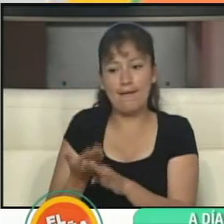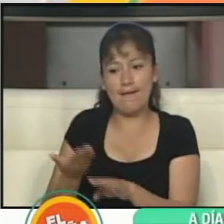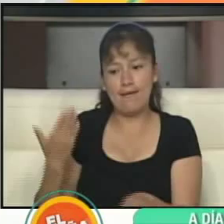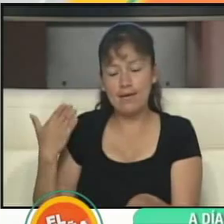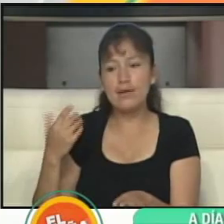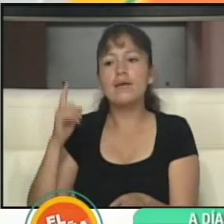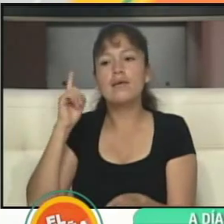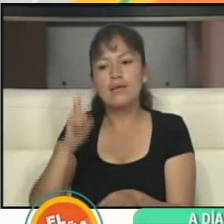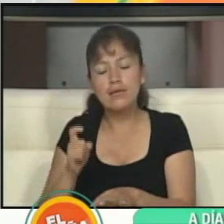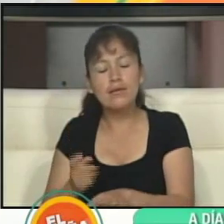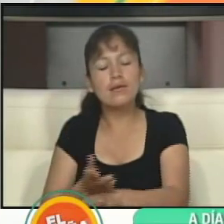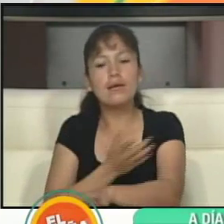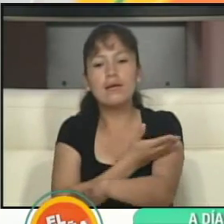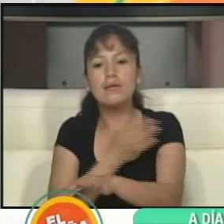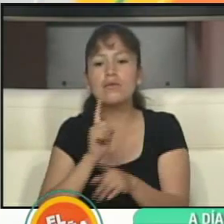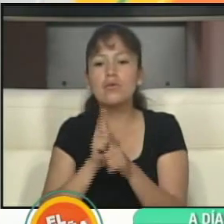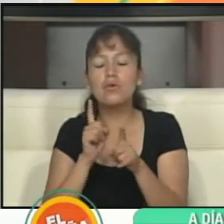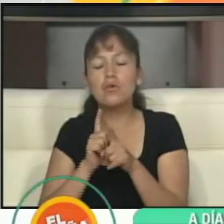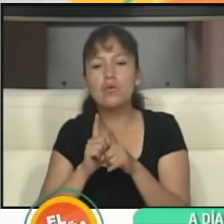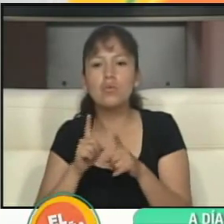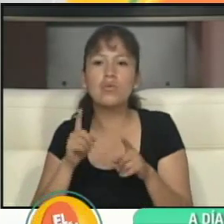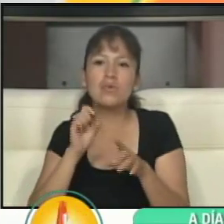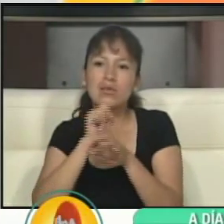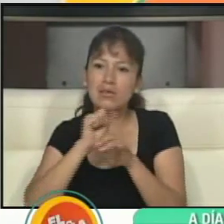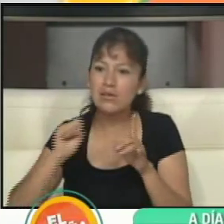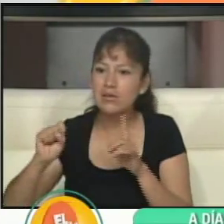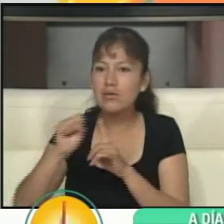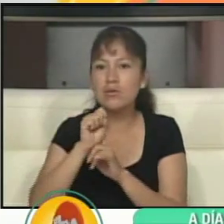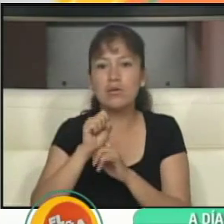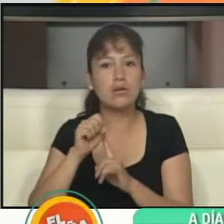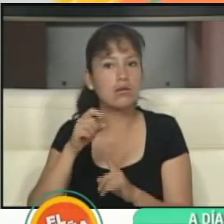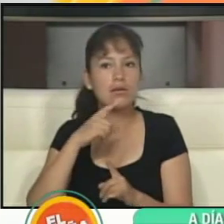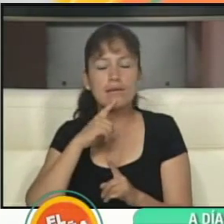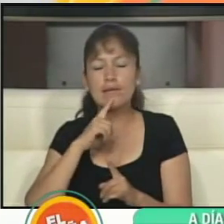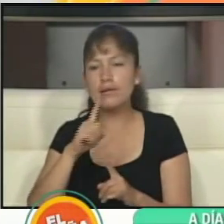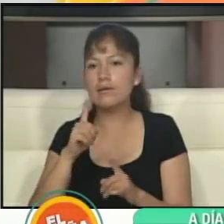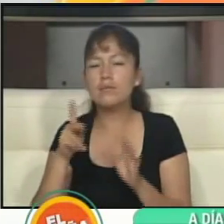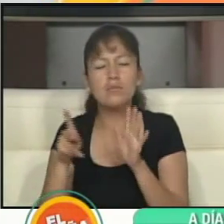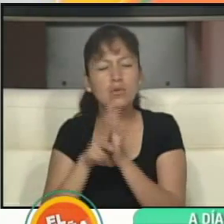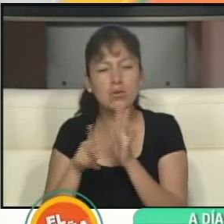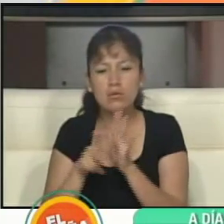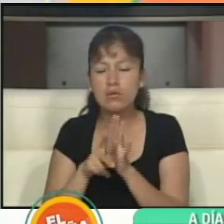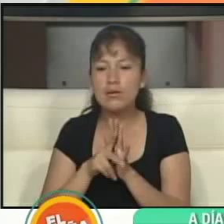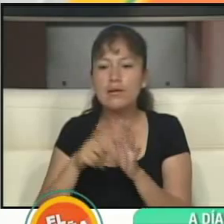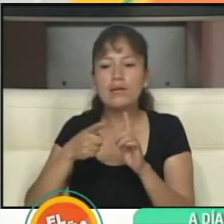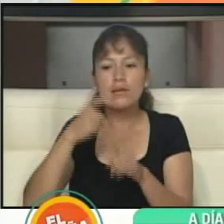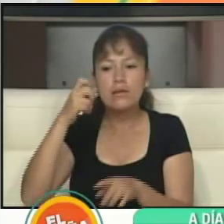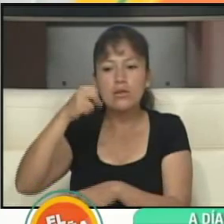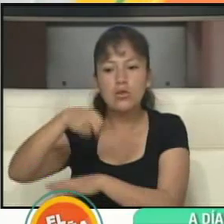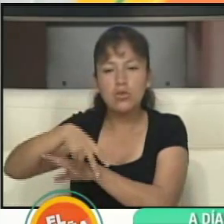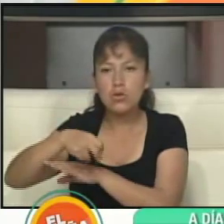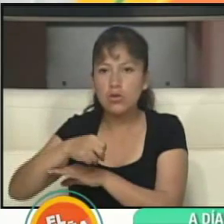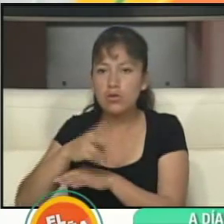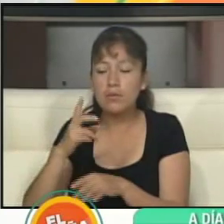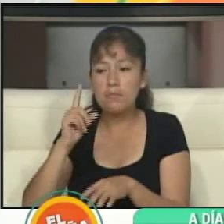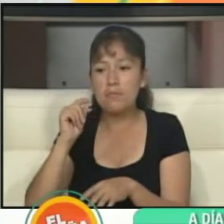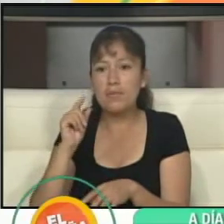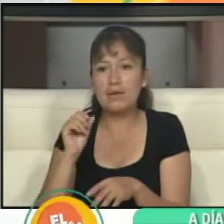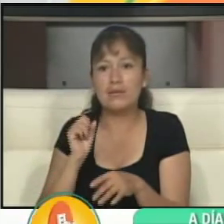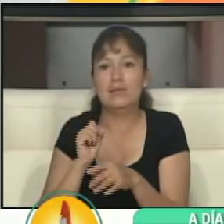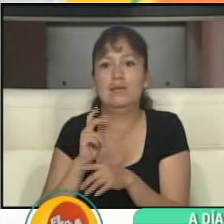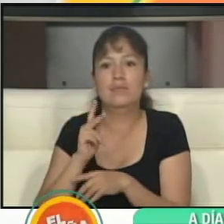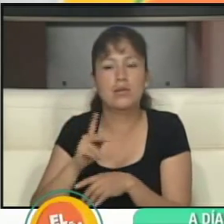los espectáculos públicos y circulación del vehículo está prohibido el día, desde las 0 horas del día 20 de septiembre.